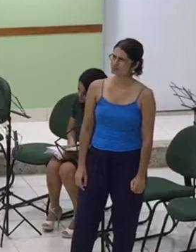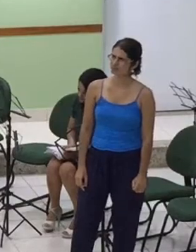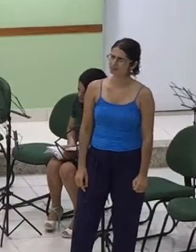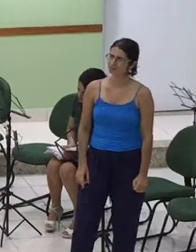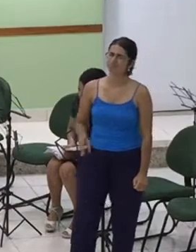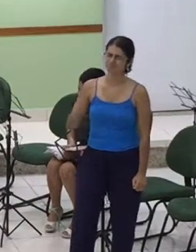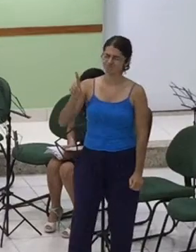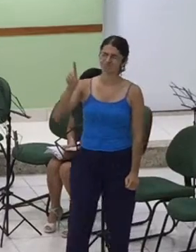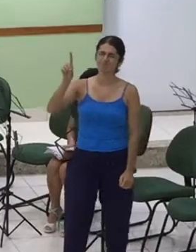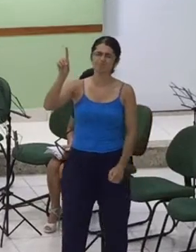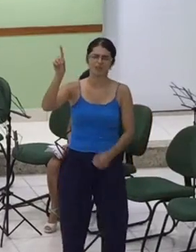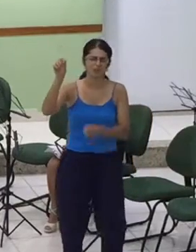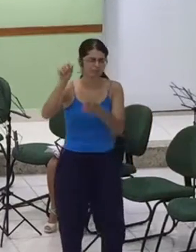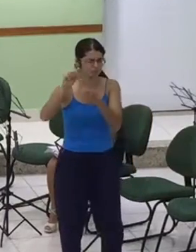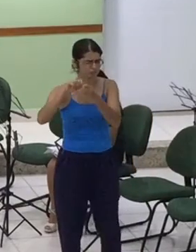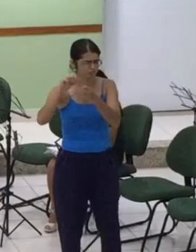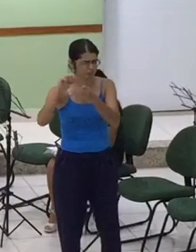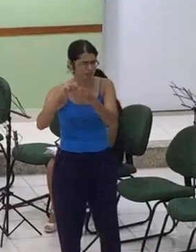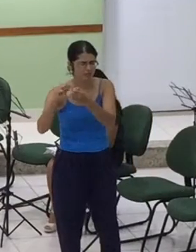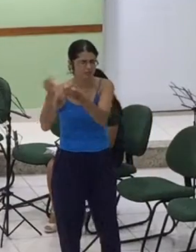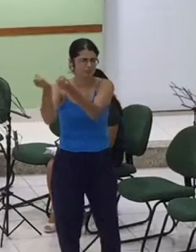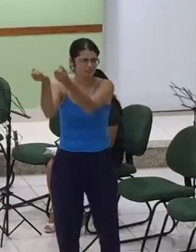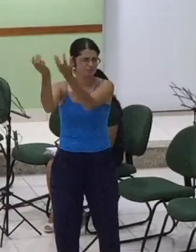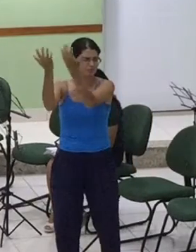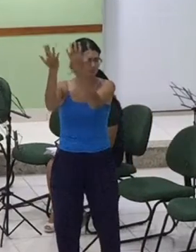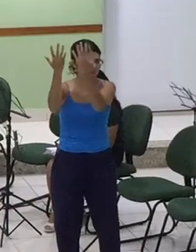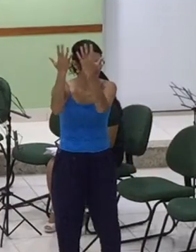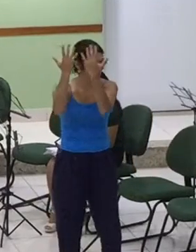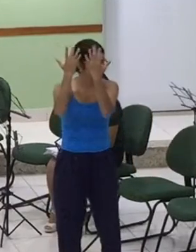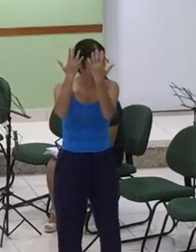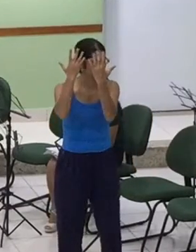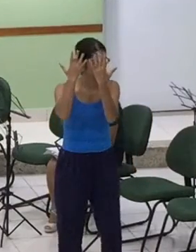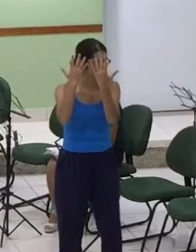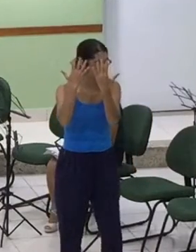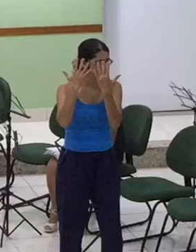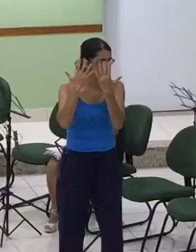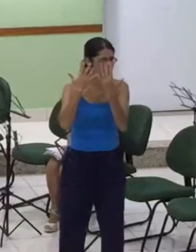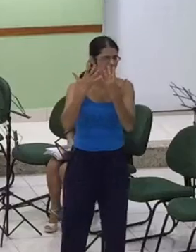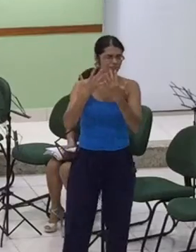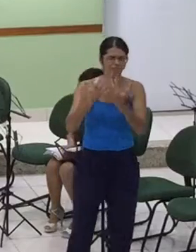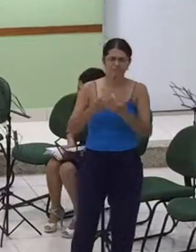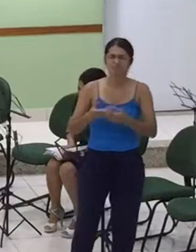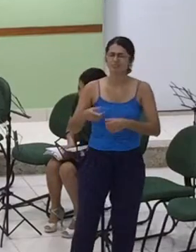mim. São tantas bênçãos, tantos